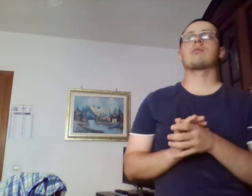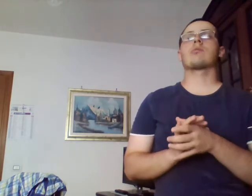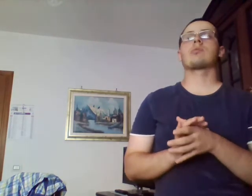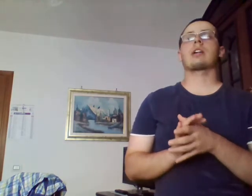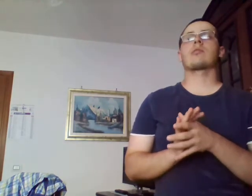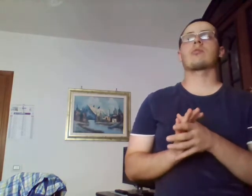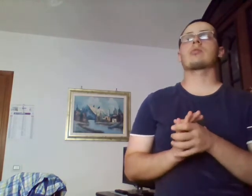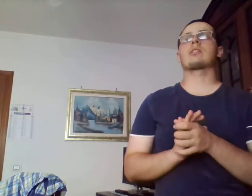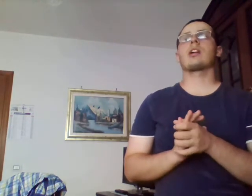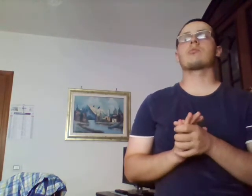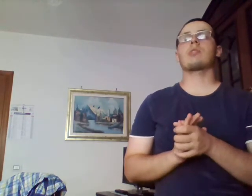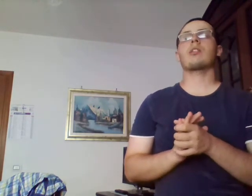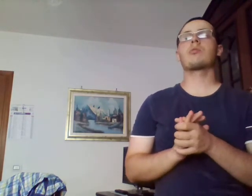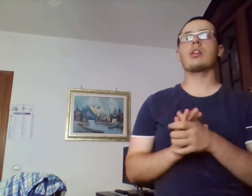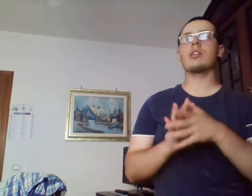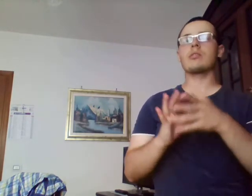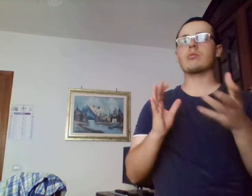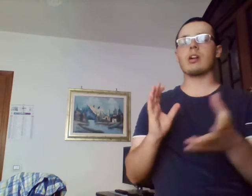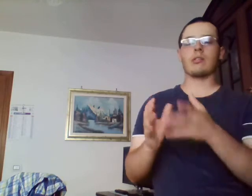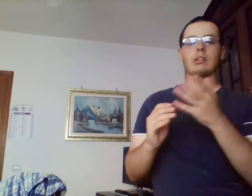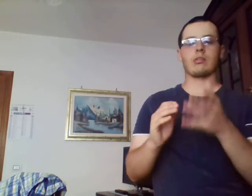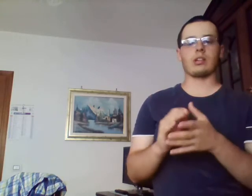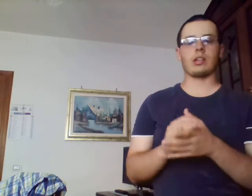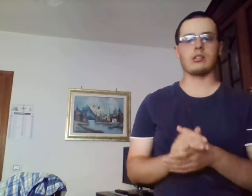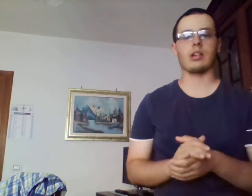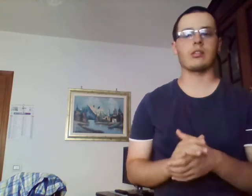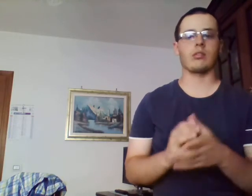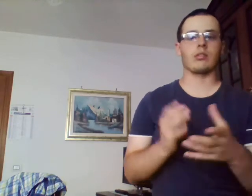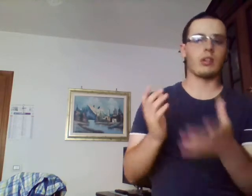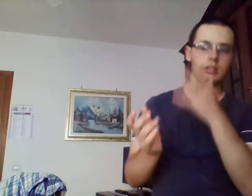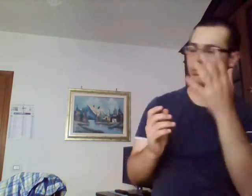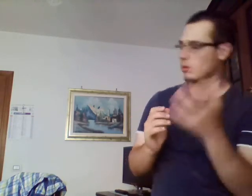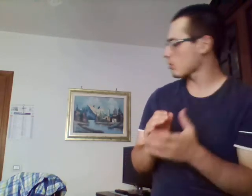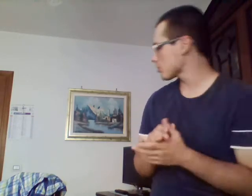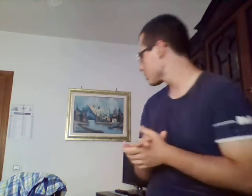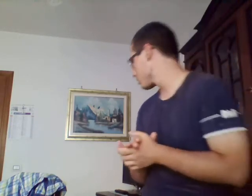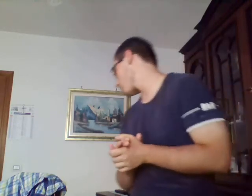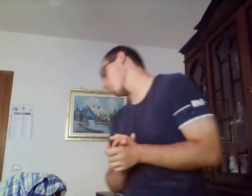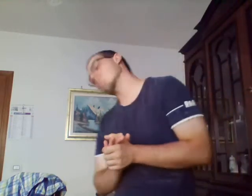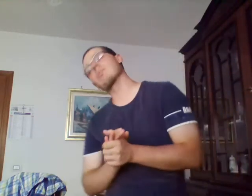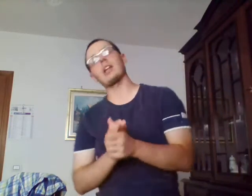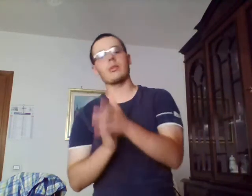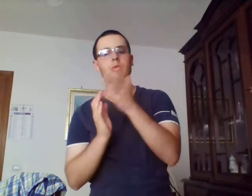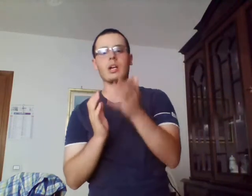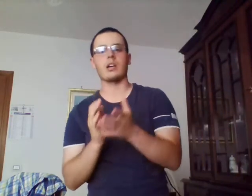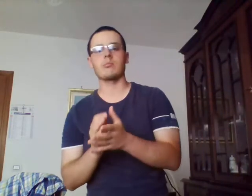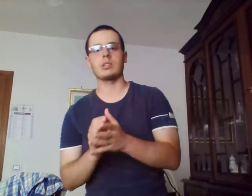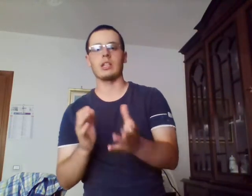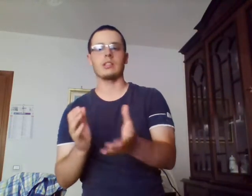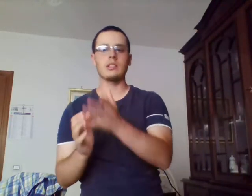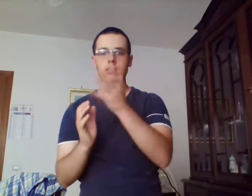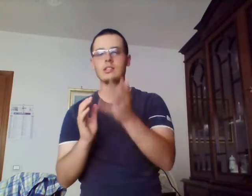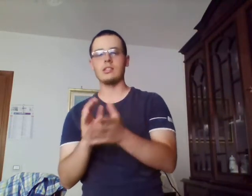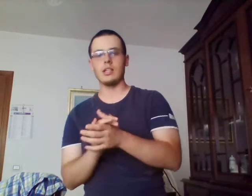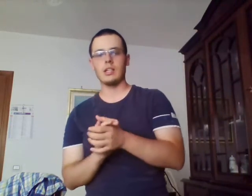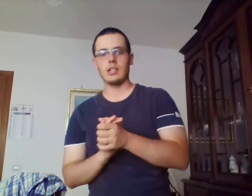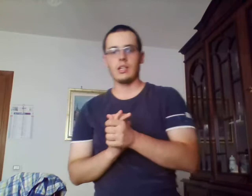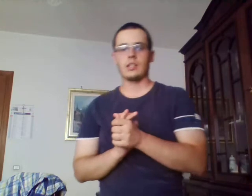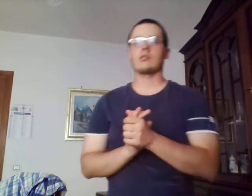valutazione da 1 a 5, visto che io ecco, cerco sempre di non sbilanciarmi e di non